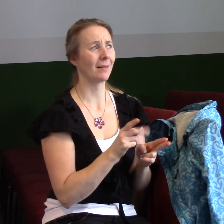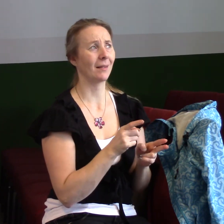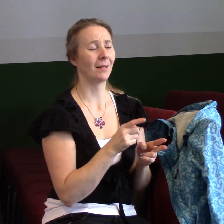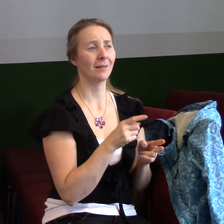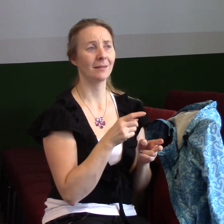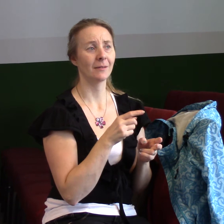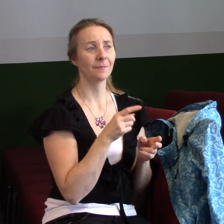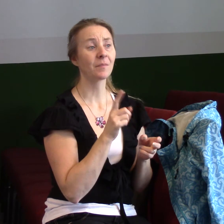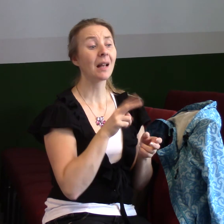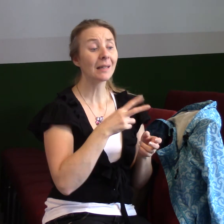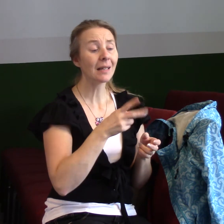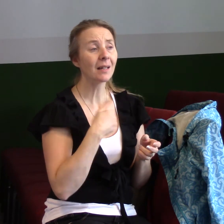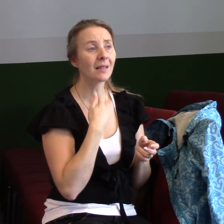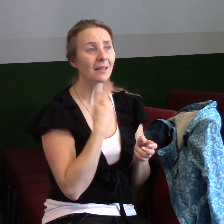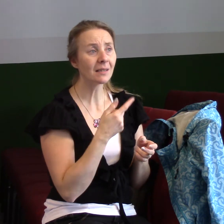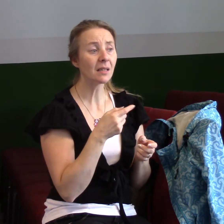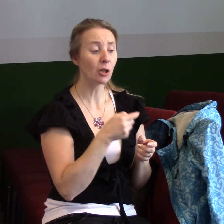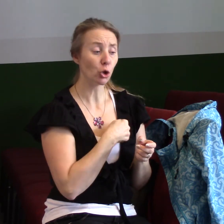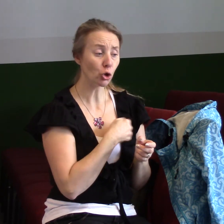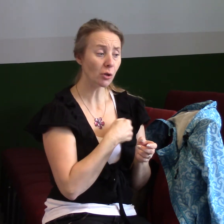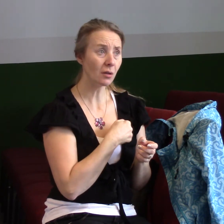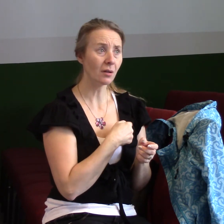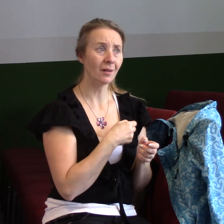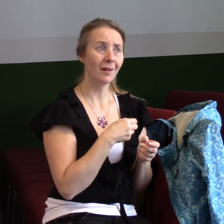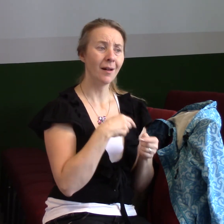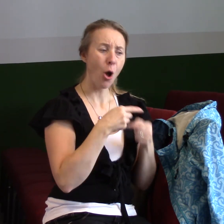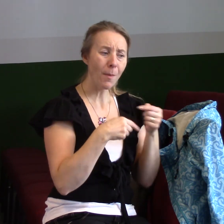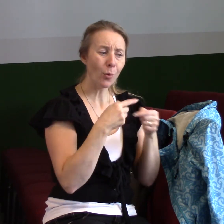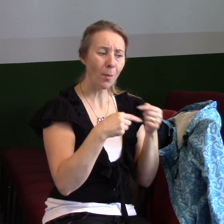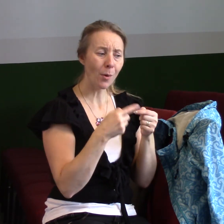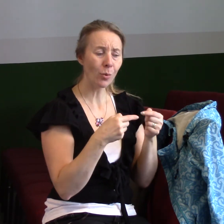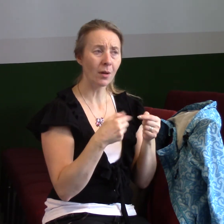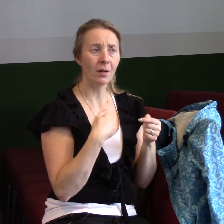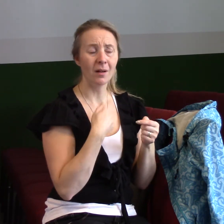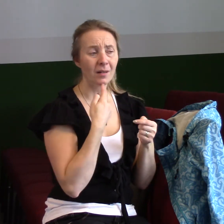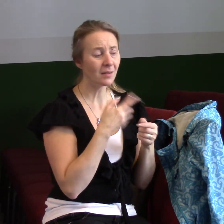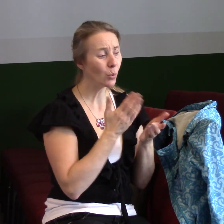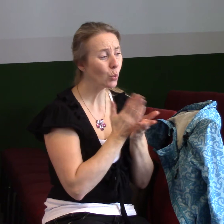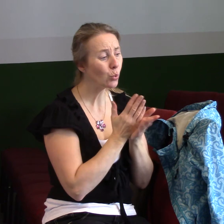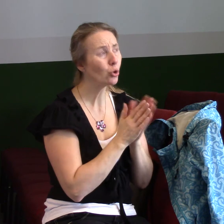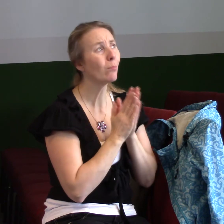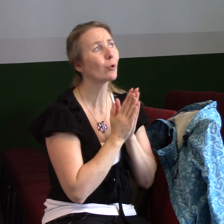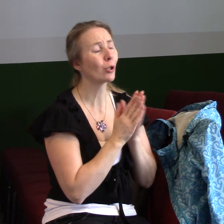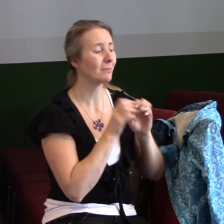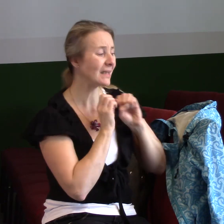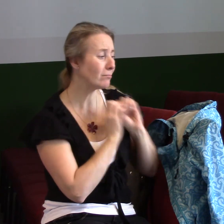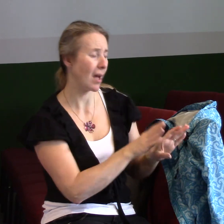něj tedy hřichu vít. Už bychom chtěli je opustit. I v tom je vítězství. Ale taky vedeme a potřebujeme